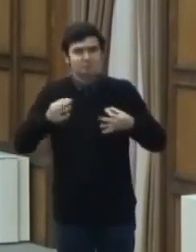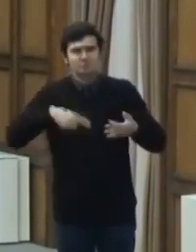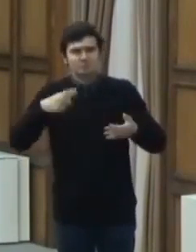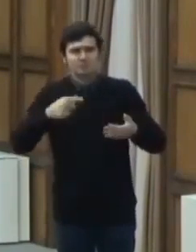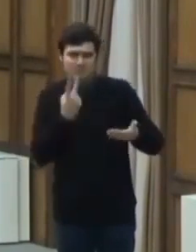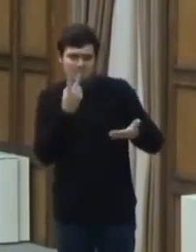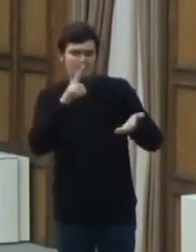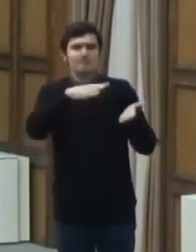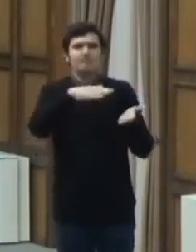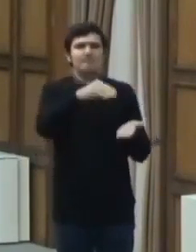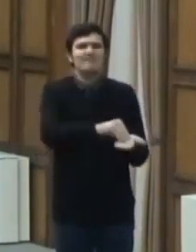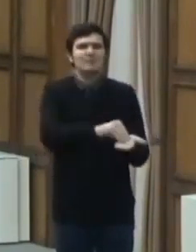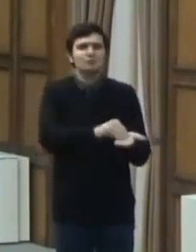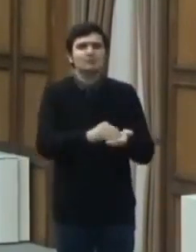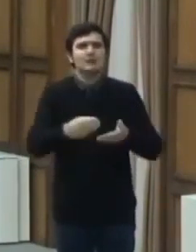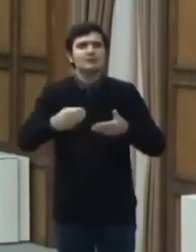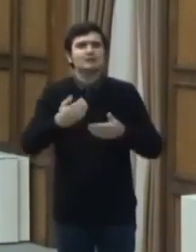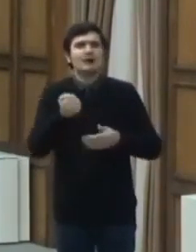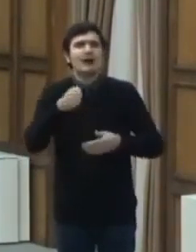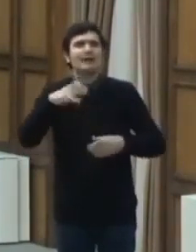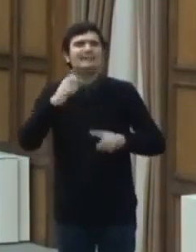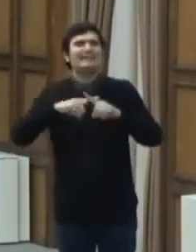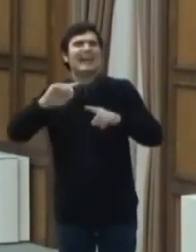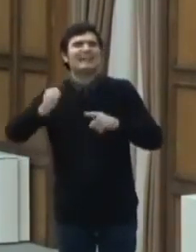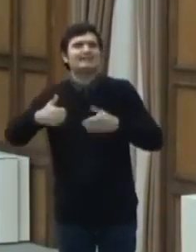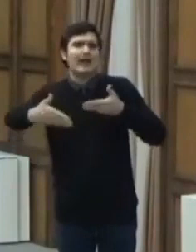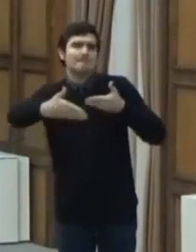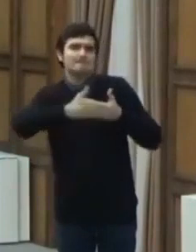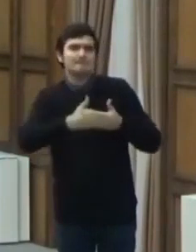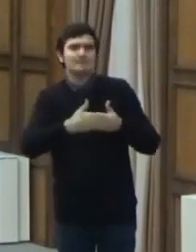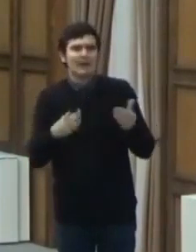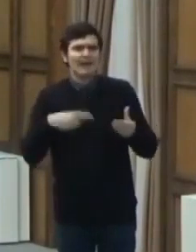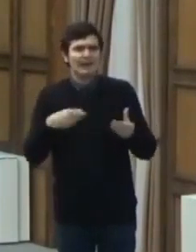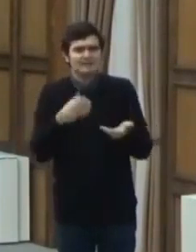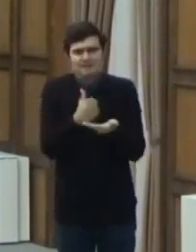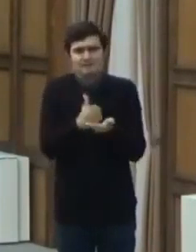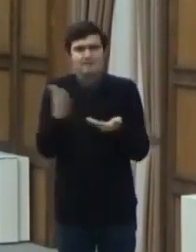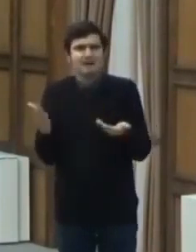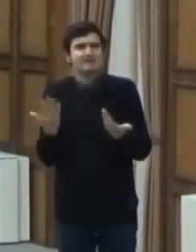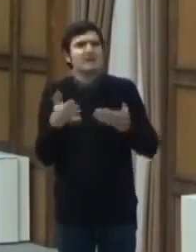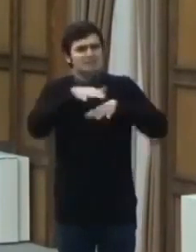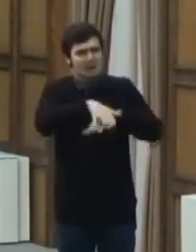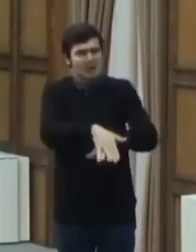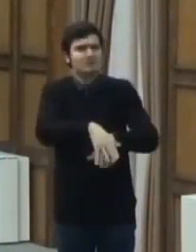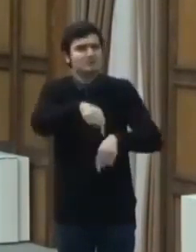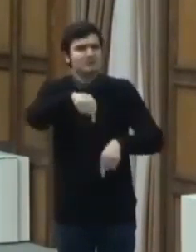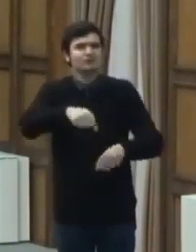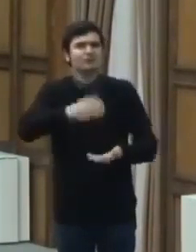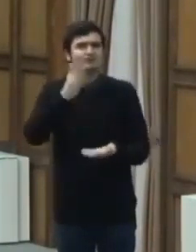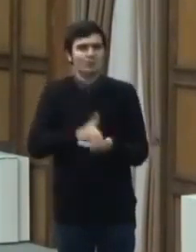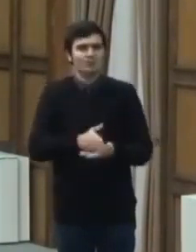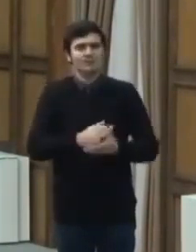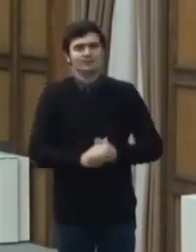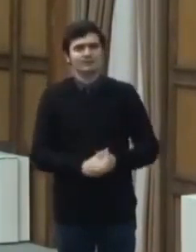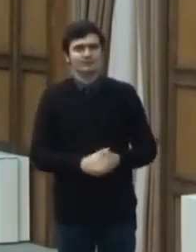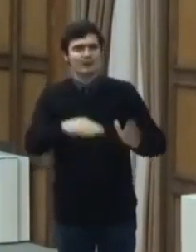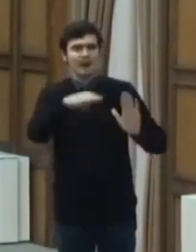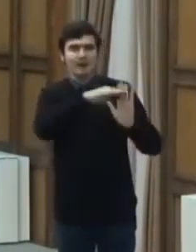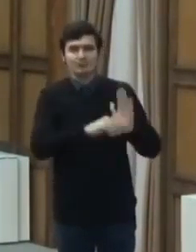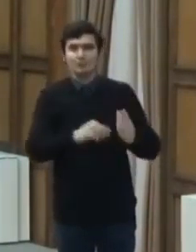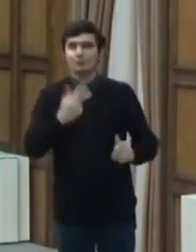anexa care face parte integrantă din prezenta hotărâre. Articolul 3.